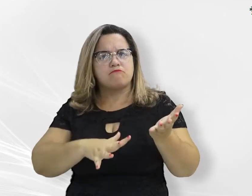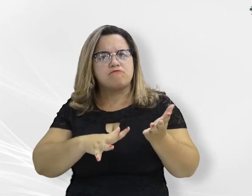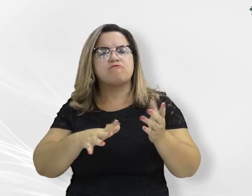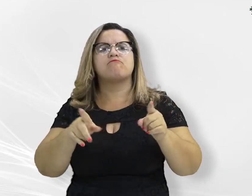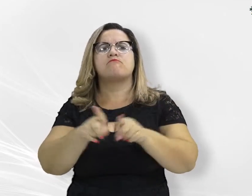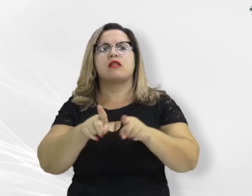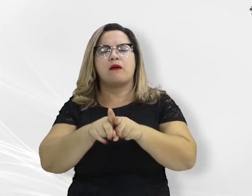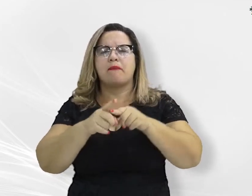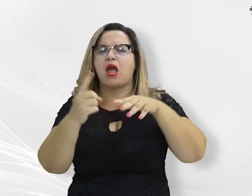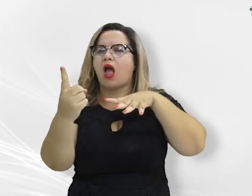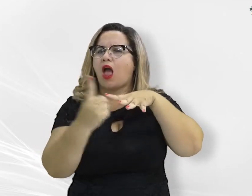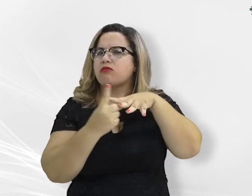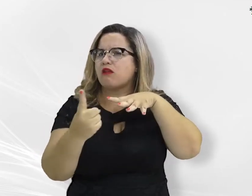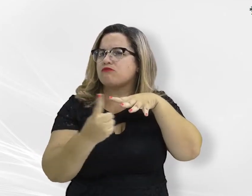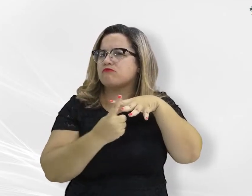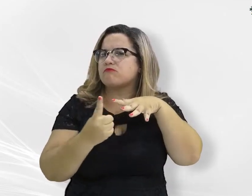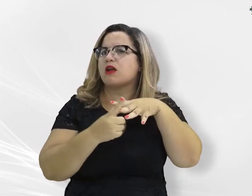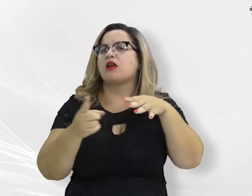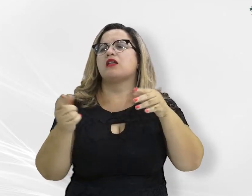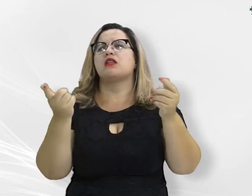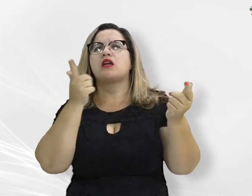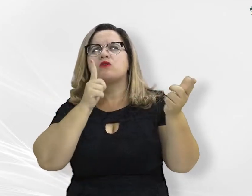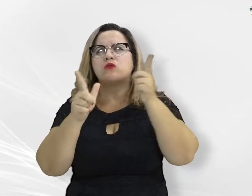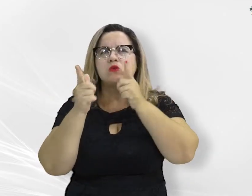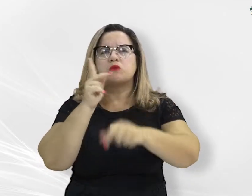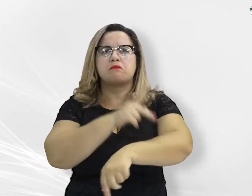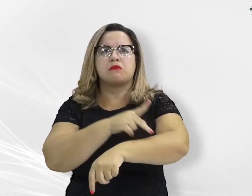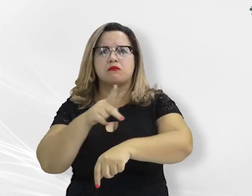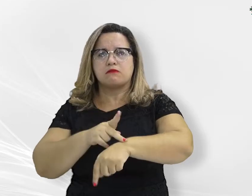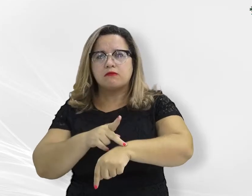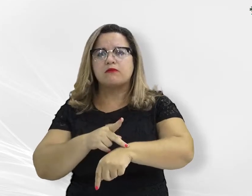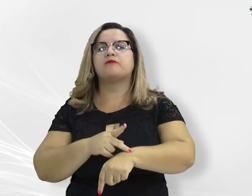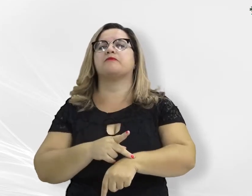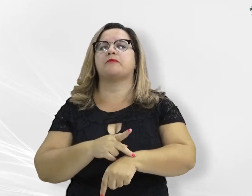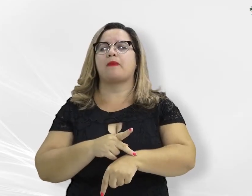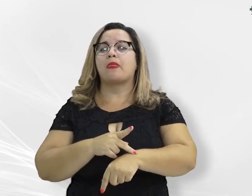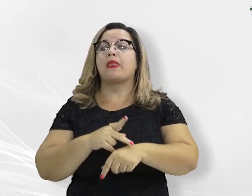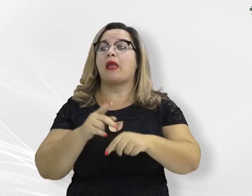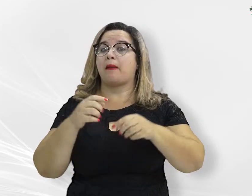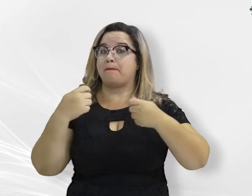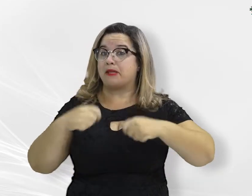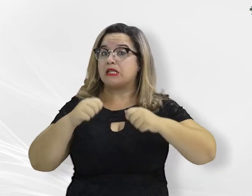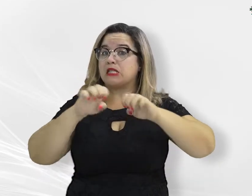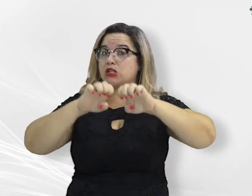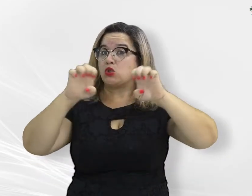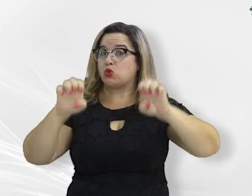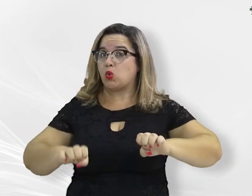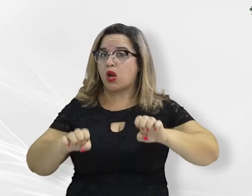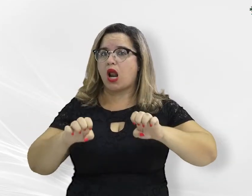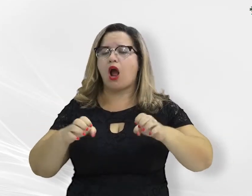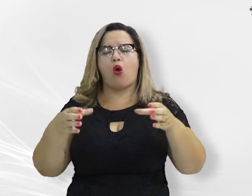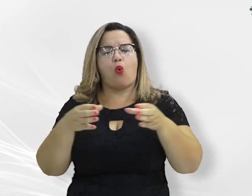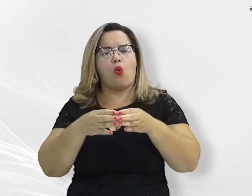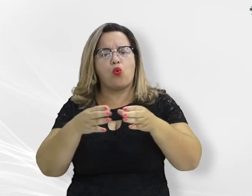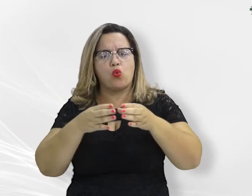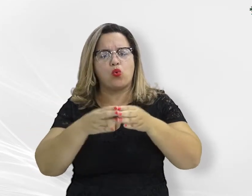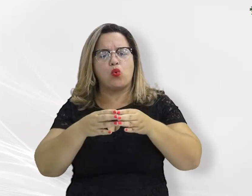ampliação do atendimento e da capacidade pedagógica. Para tanto, deverá ser estruturado o corpo dirigente e modelo de gestão.